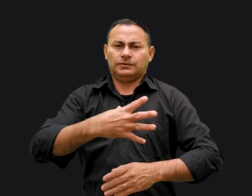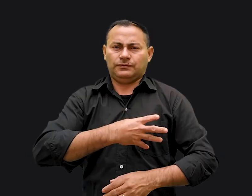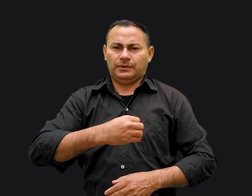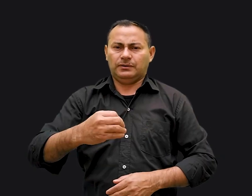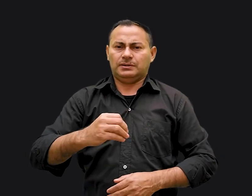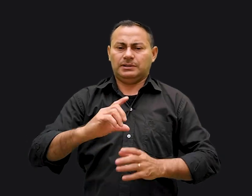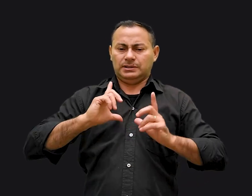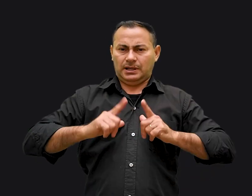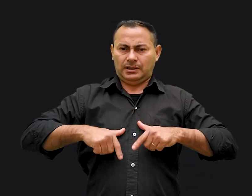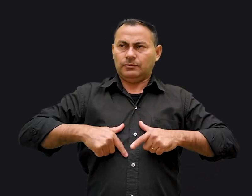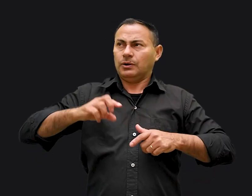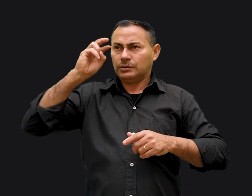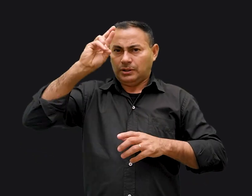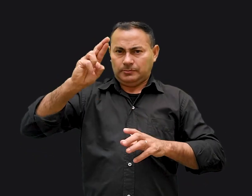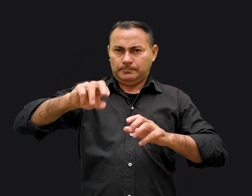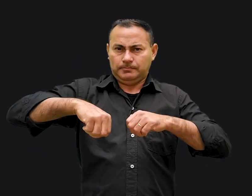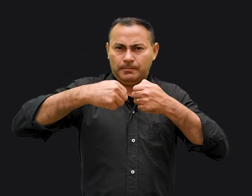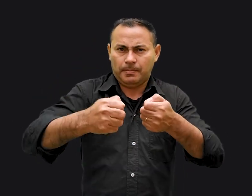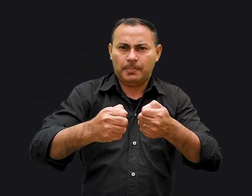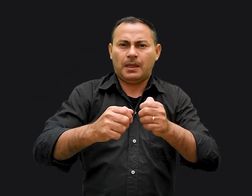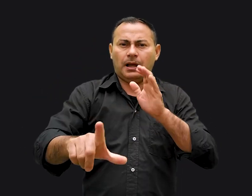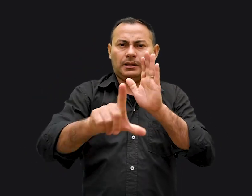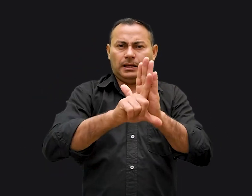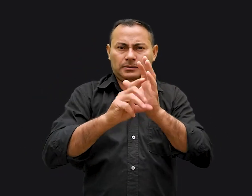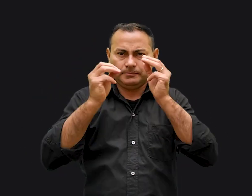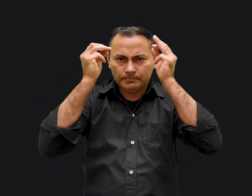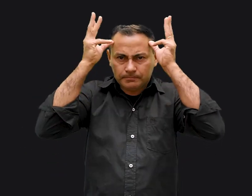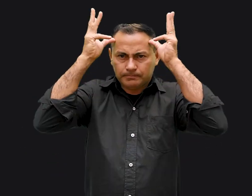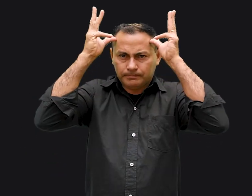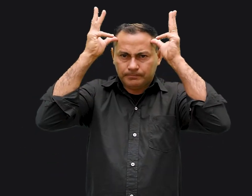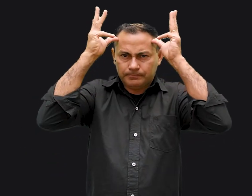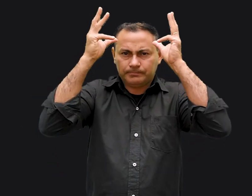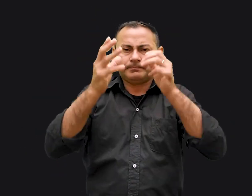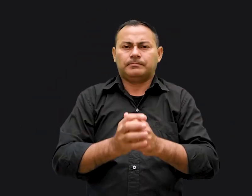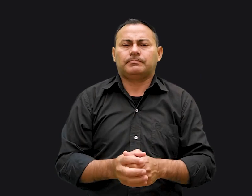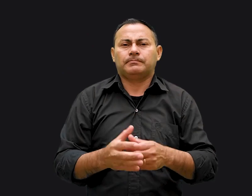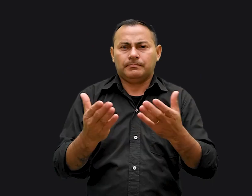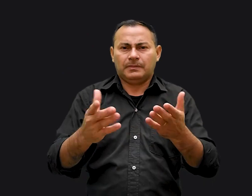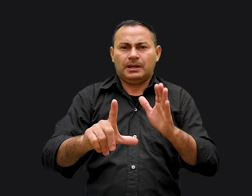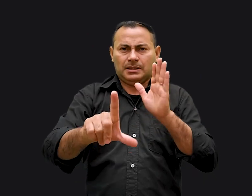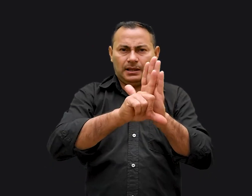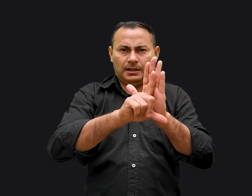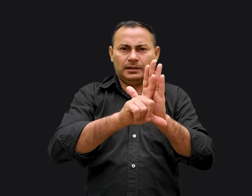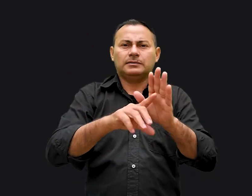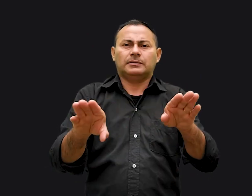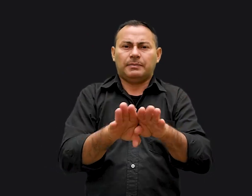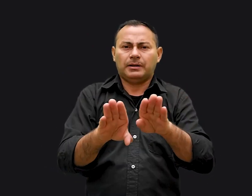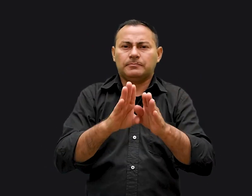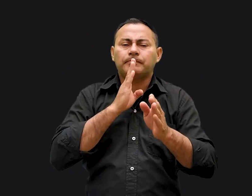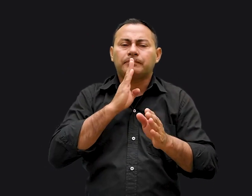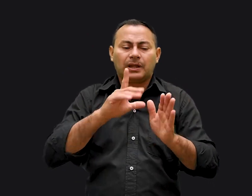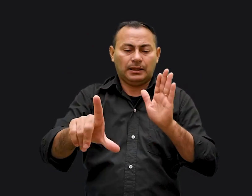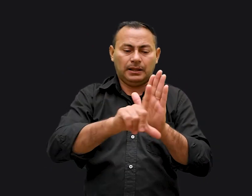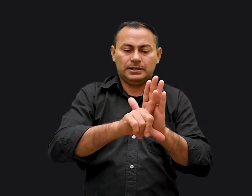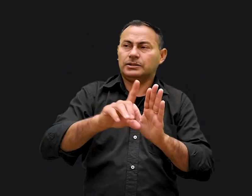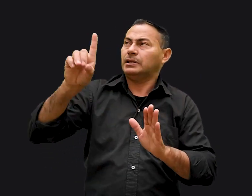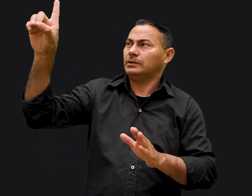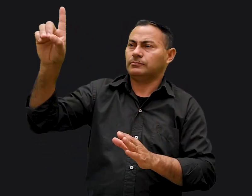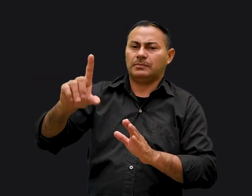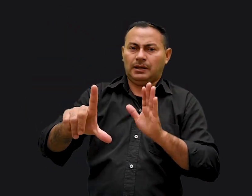o Senhor deu-lhe o que é chamado de a Lei de Moisés. E esta lei é também chamada de a Lei de Deus. A Lei